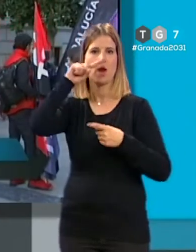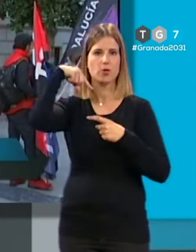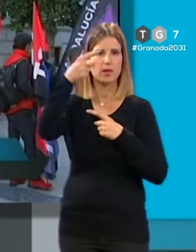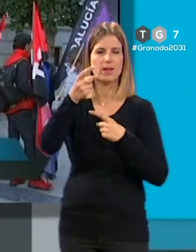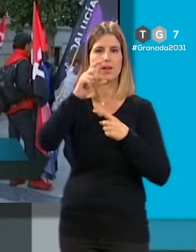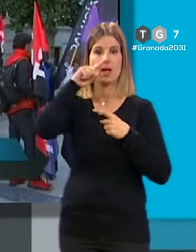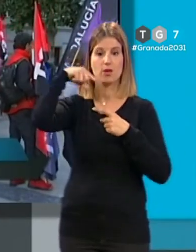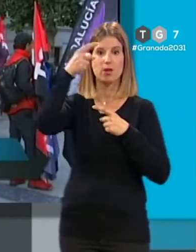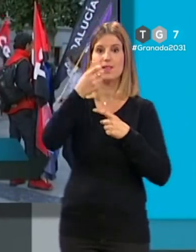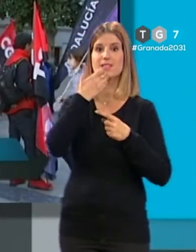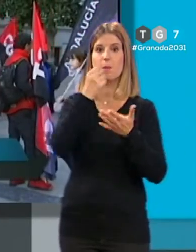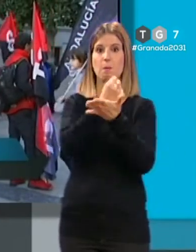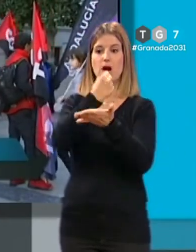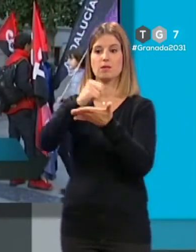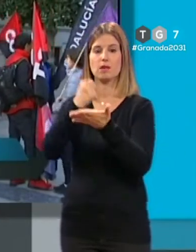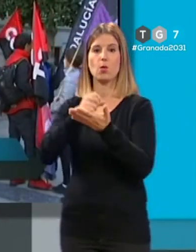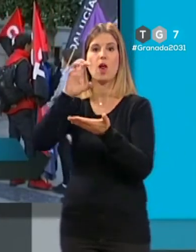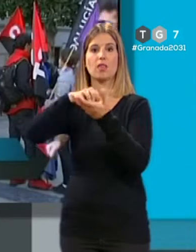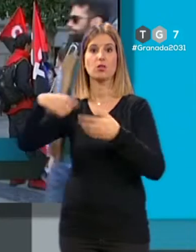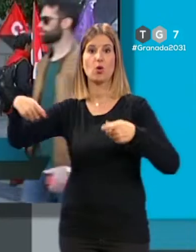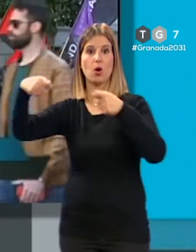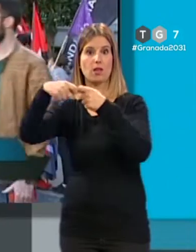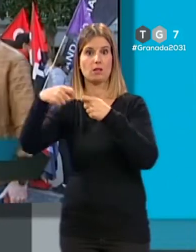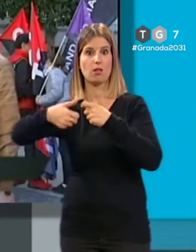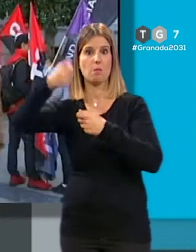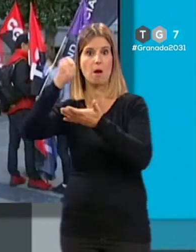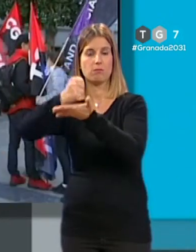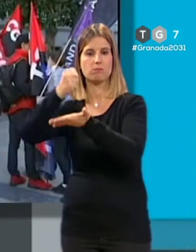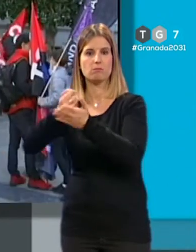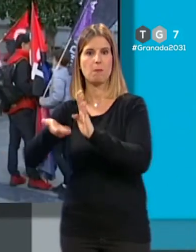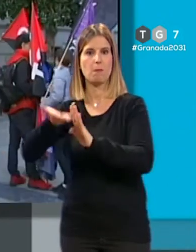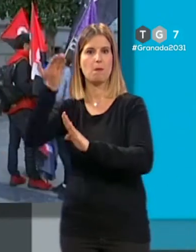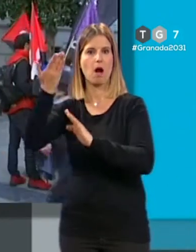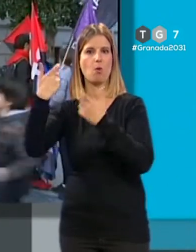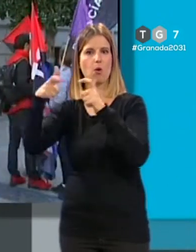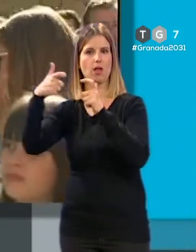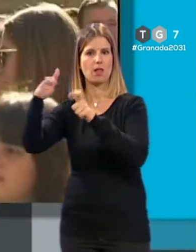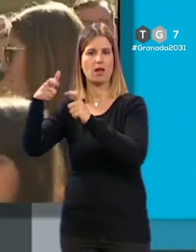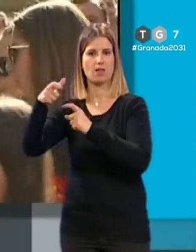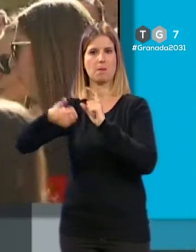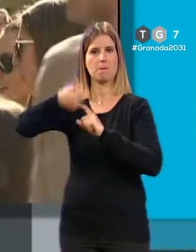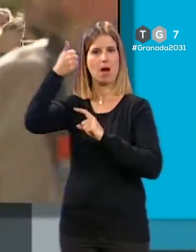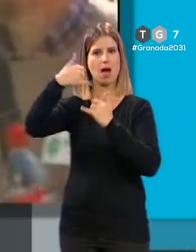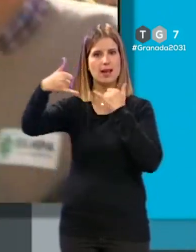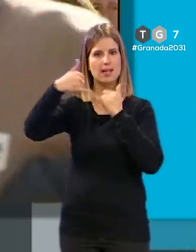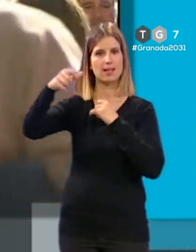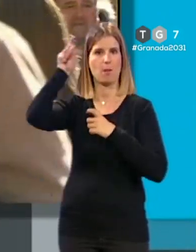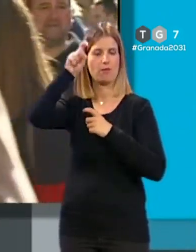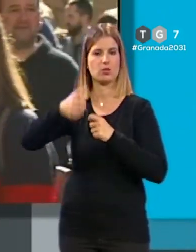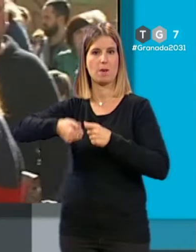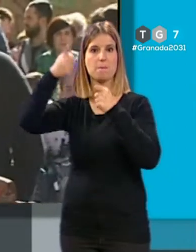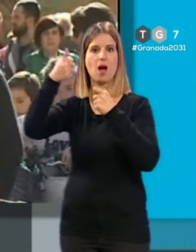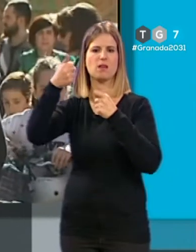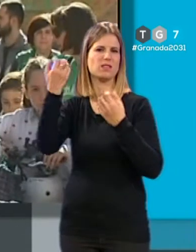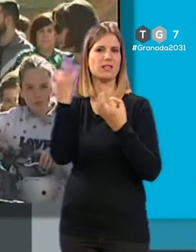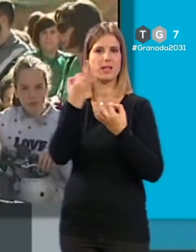siguiente año si hay más matrícula en esos centros concertados se aumentarán unidades se aumentarán líneas en esos centros concertados y